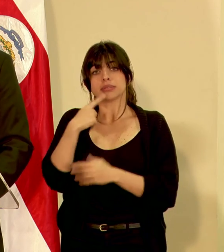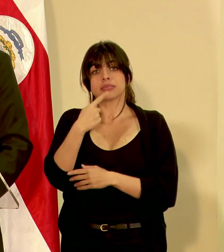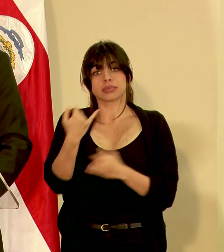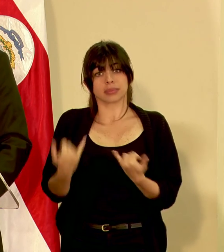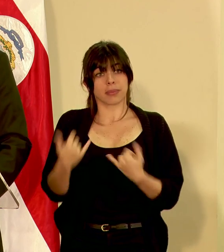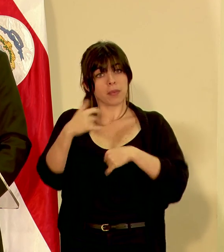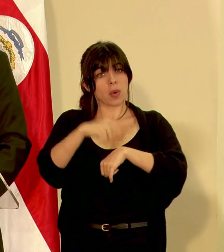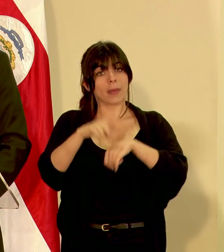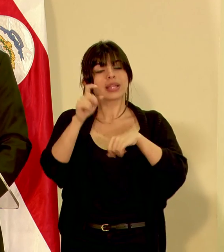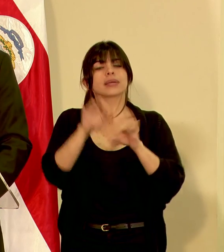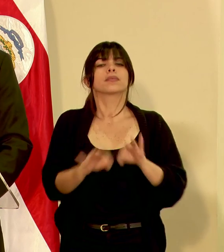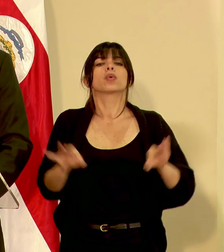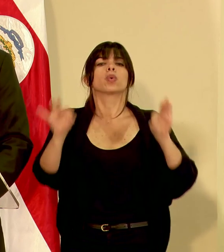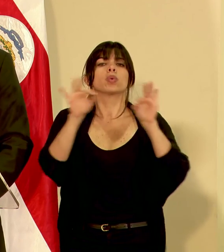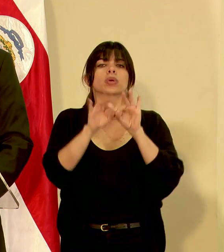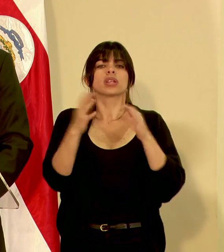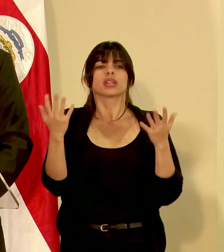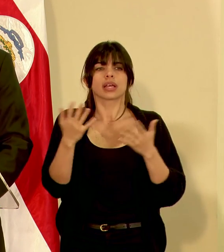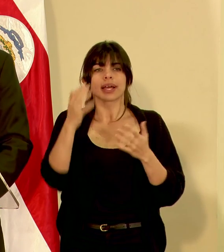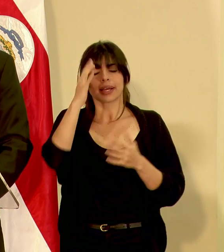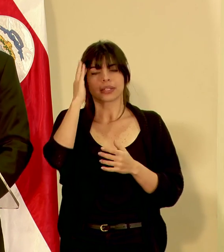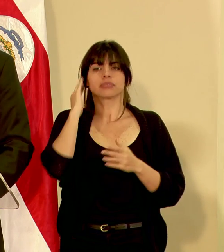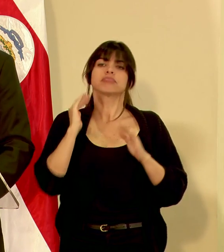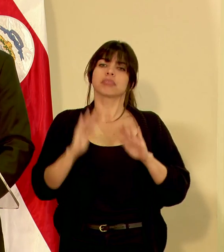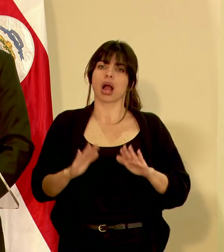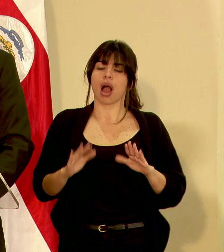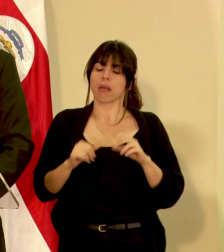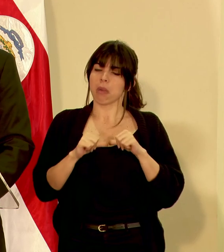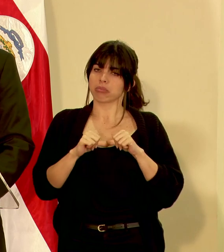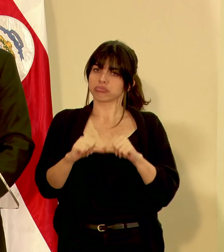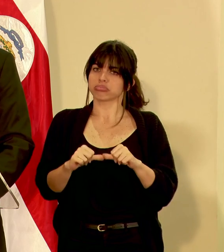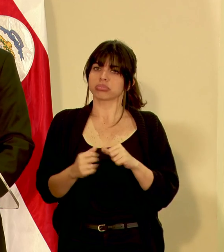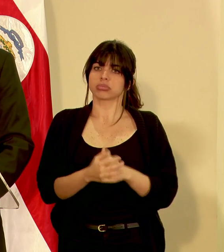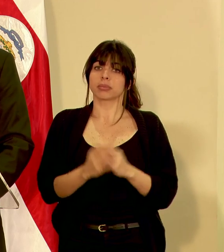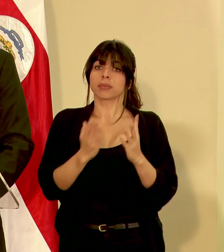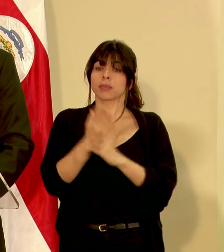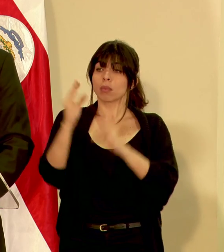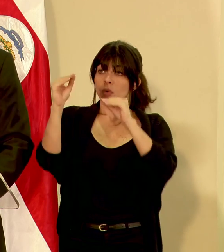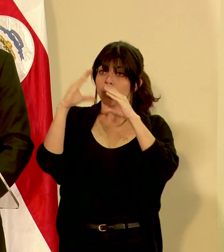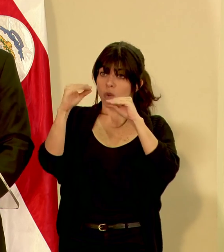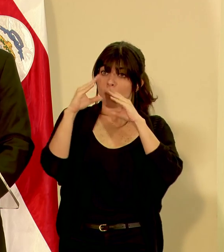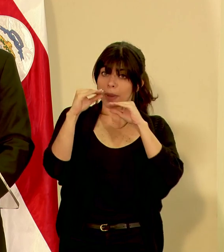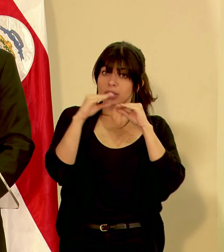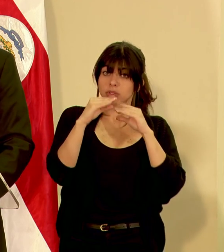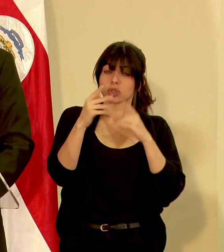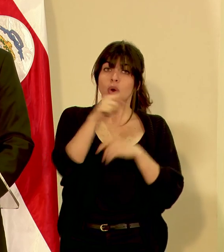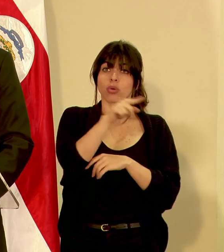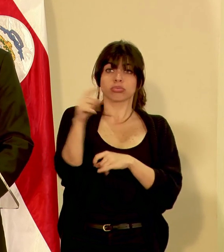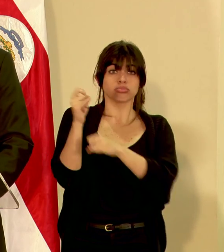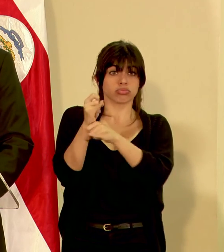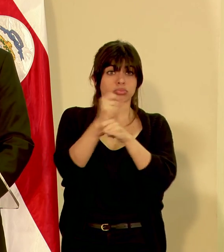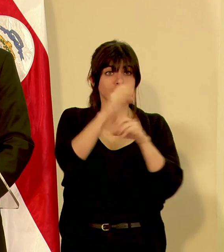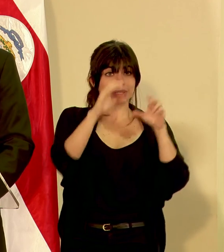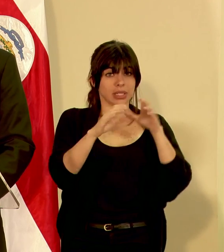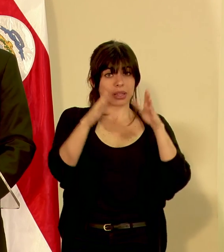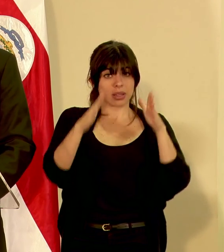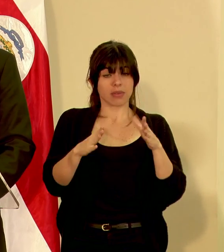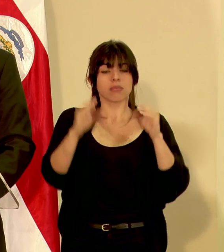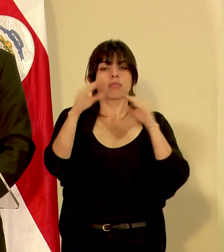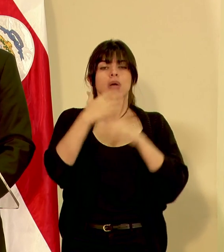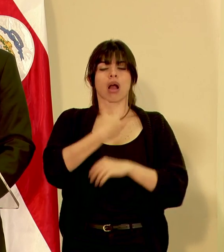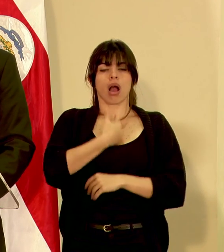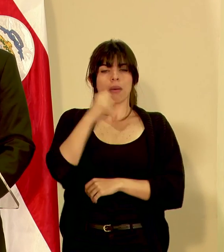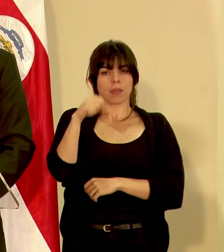estos momentos es necesario ante todo mantener la calma y por medio de la información que se emite de las entidades científicas pues